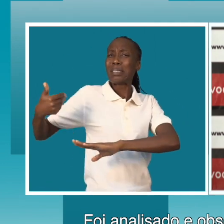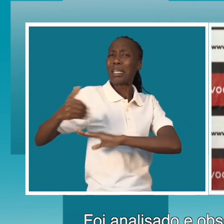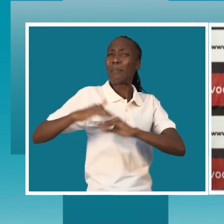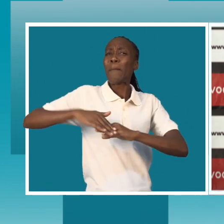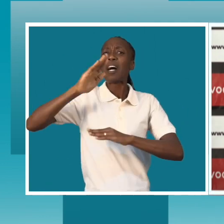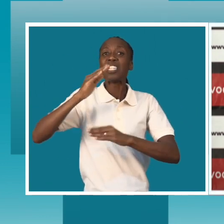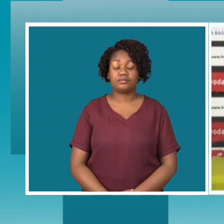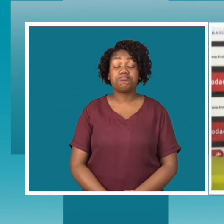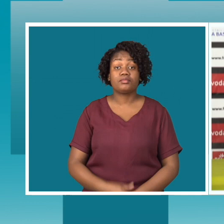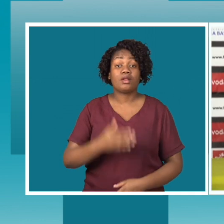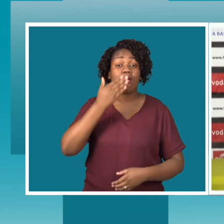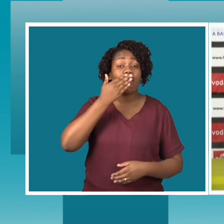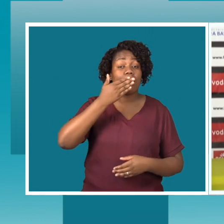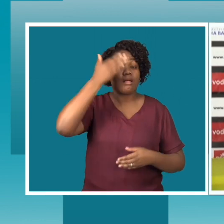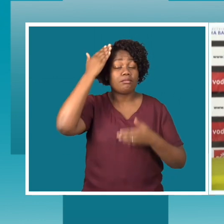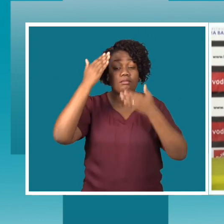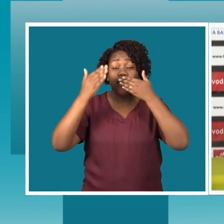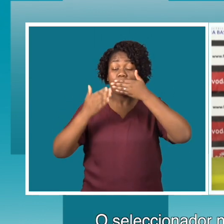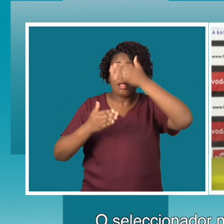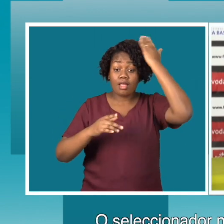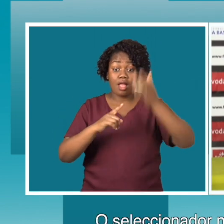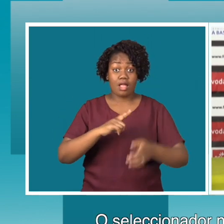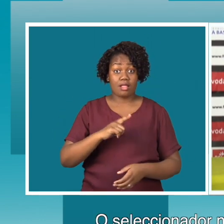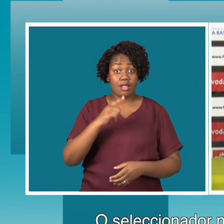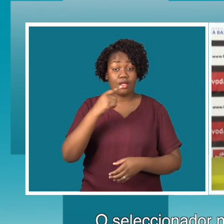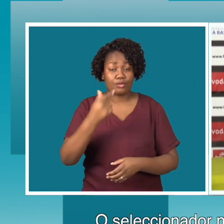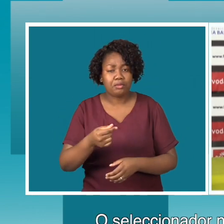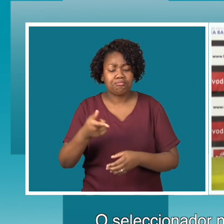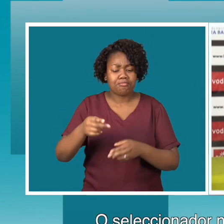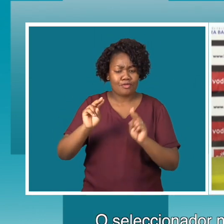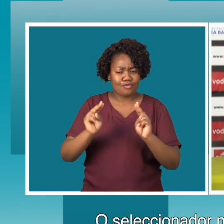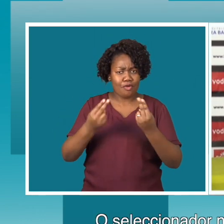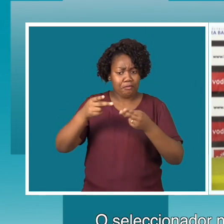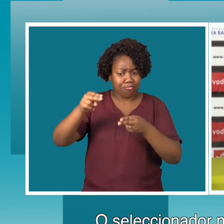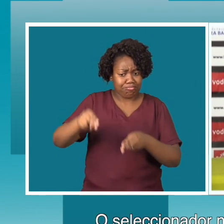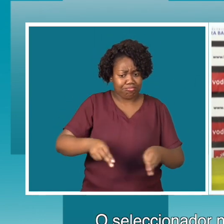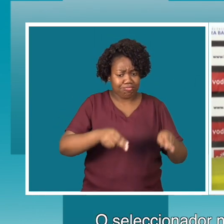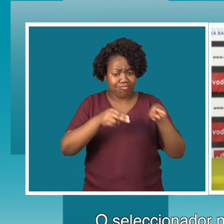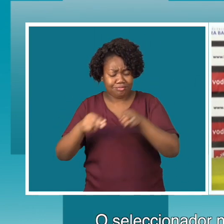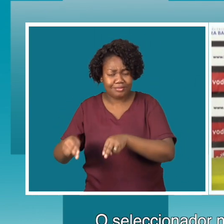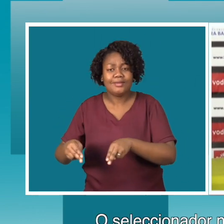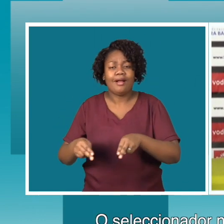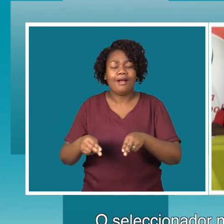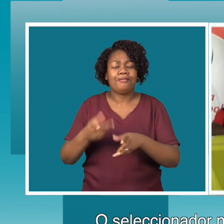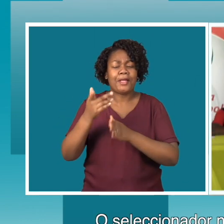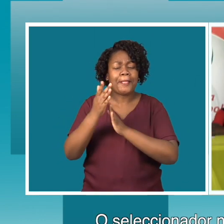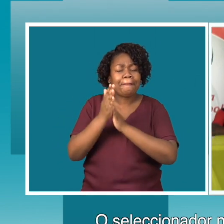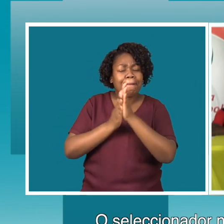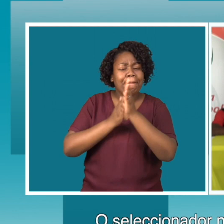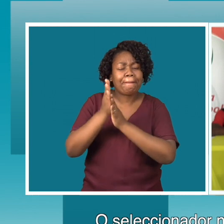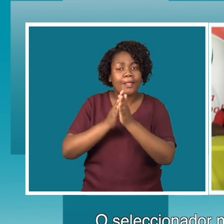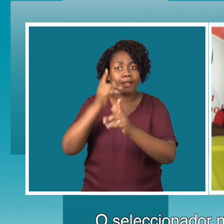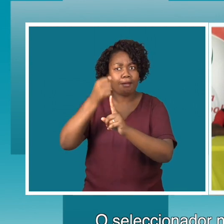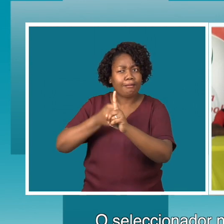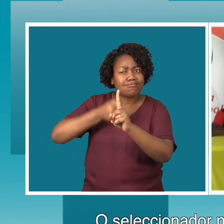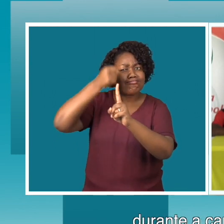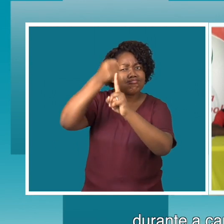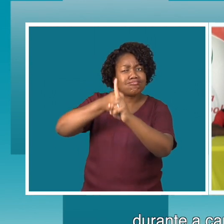que ganha agora. O selecionador nacional aproveitou a ocasião para agradecer o apoio prestado durante a